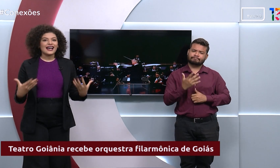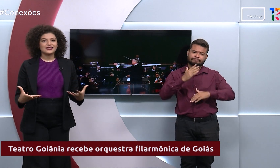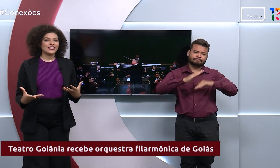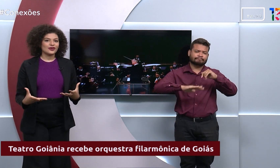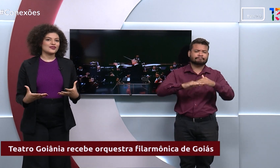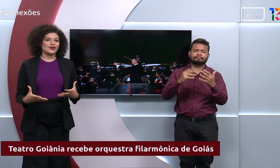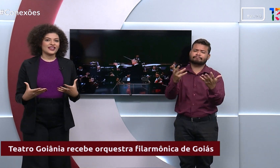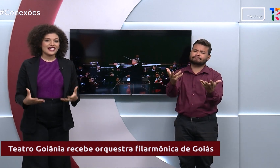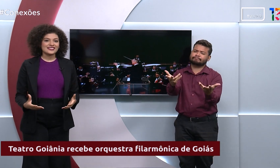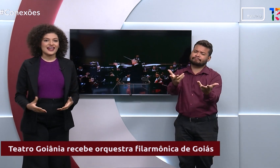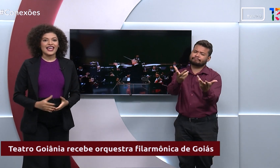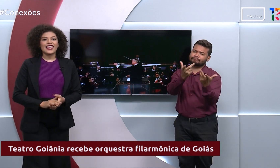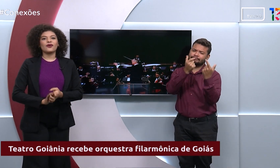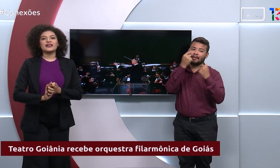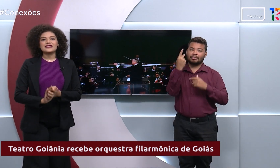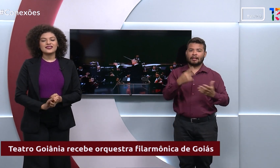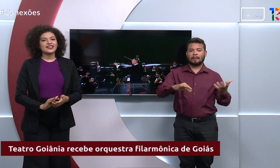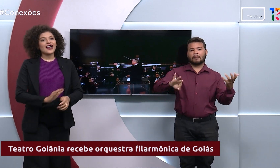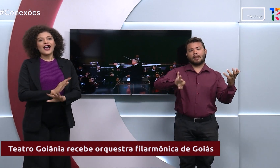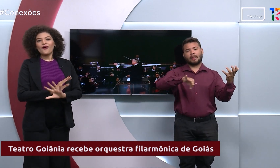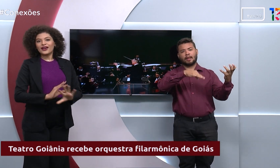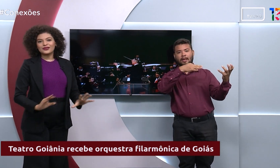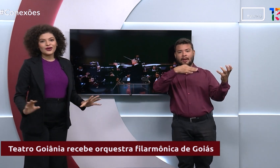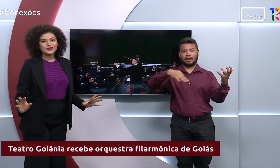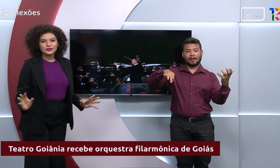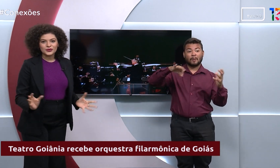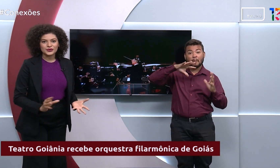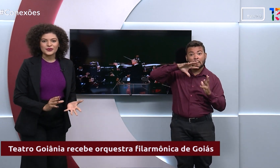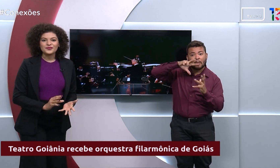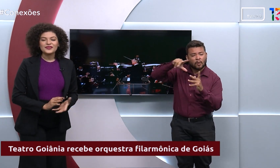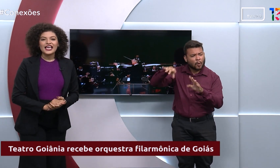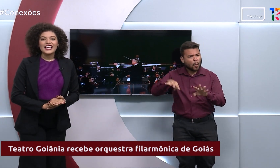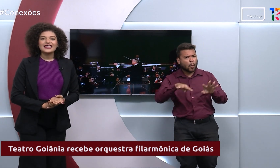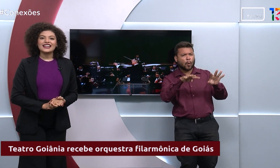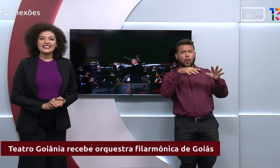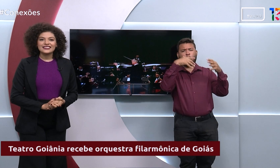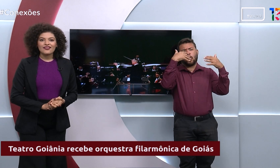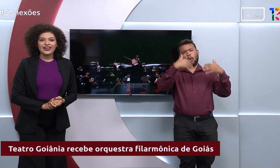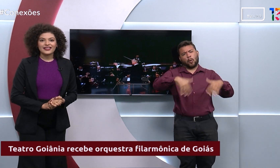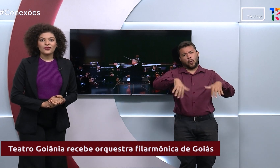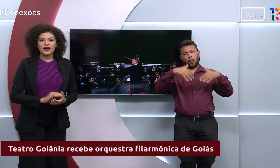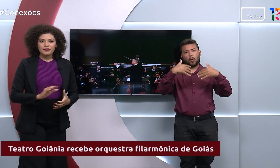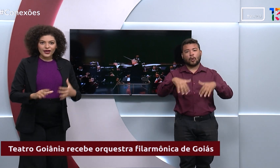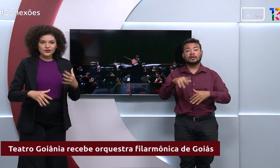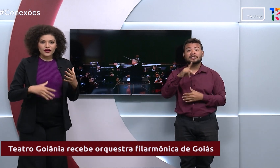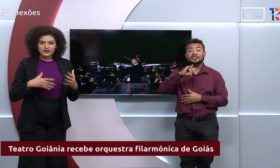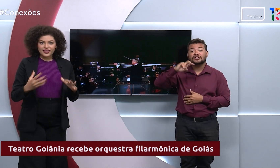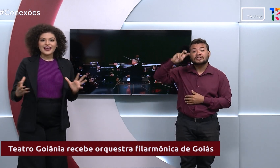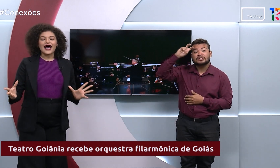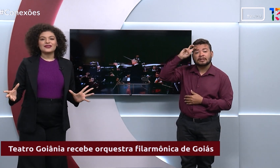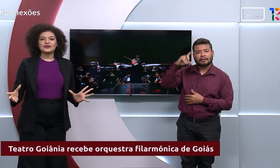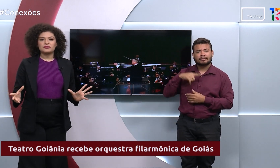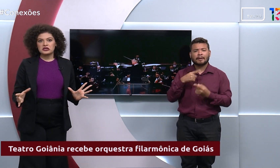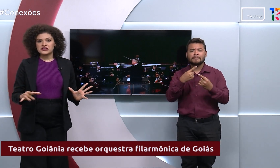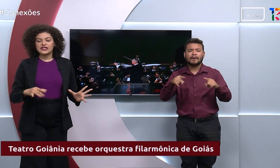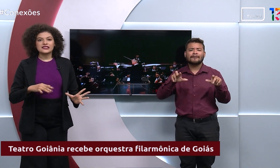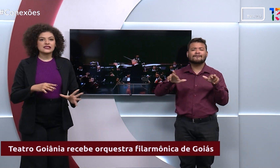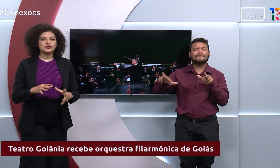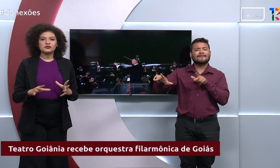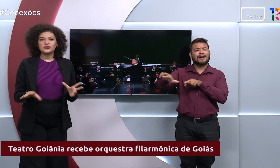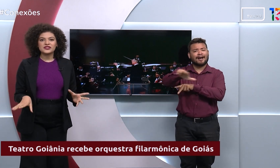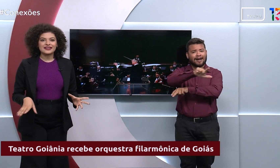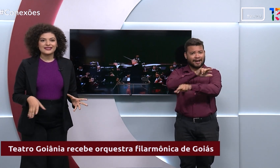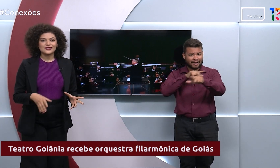qualidade da nossa orquestra é reconhecida ao redor do mundo. Na quinta, vai ter um repertório variado, uma